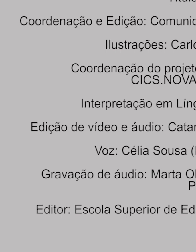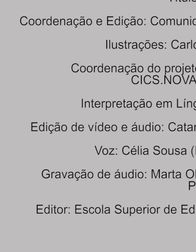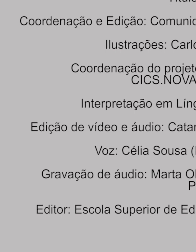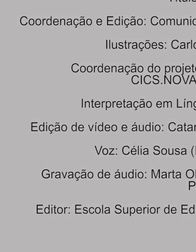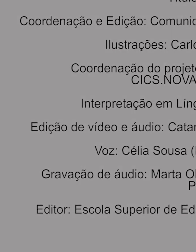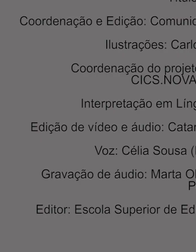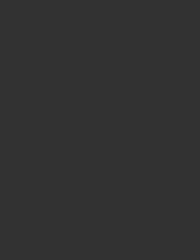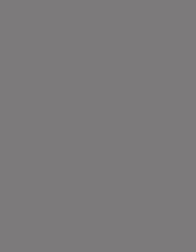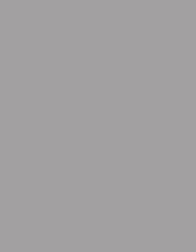O povo, ao saber da vitória soldados.